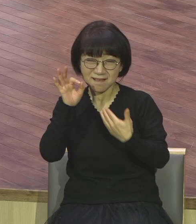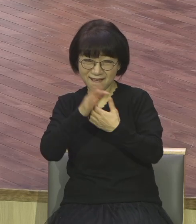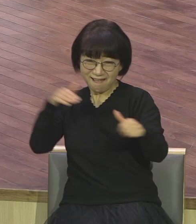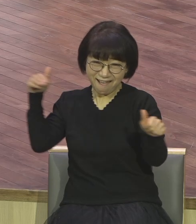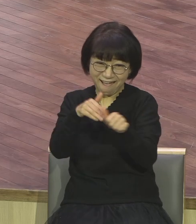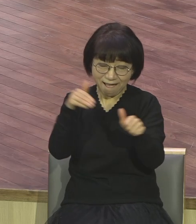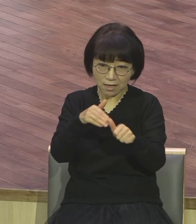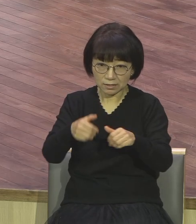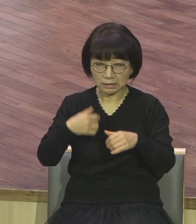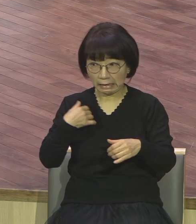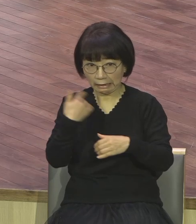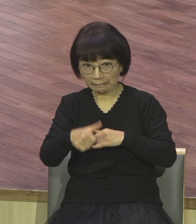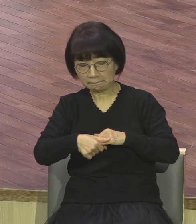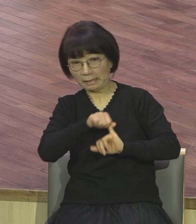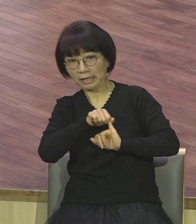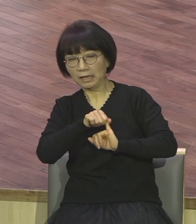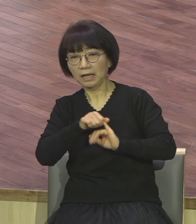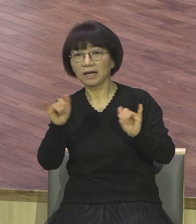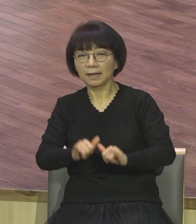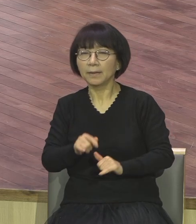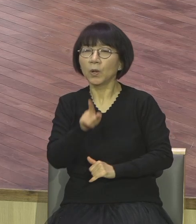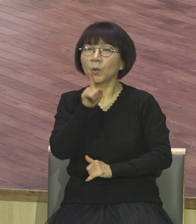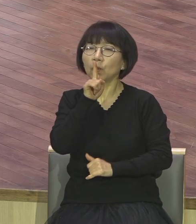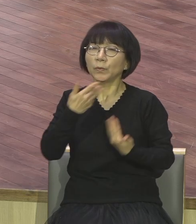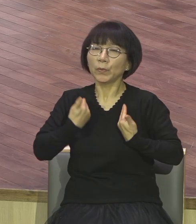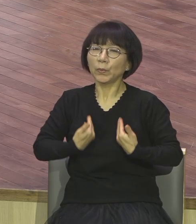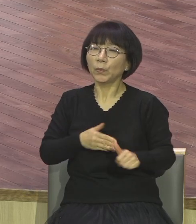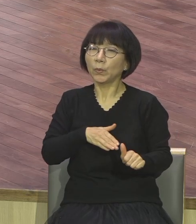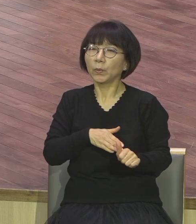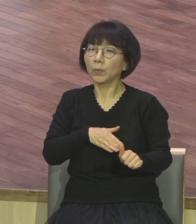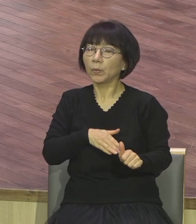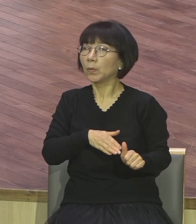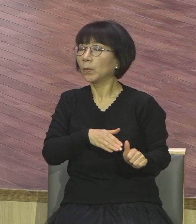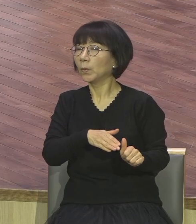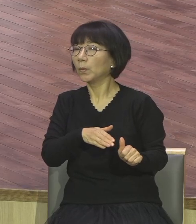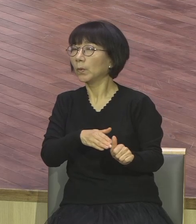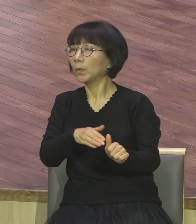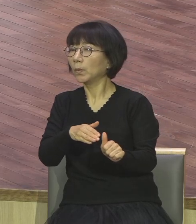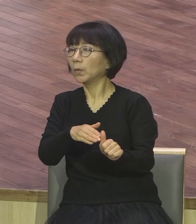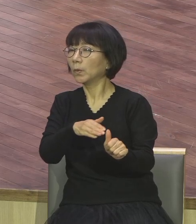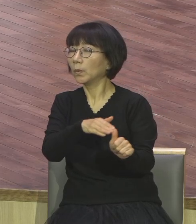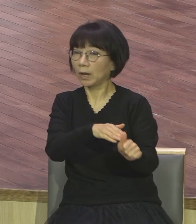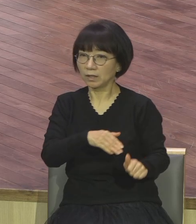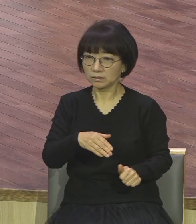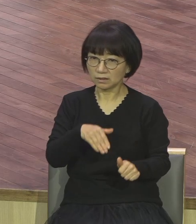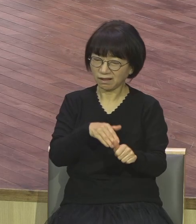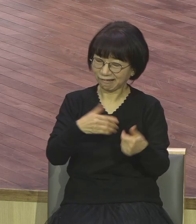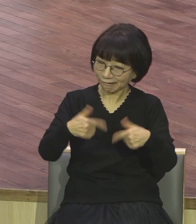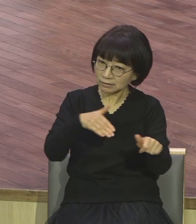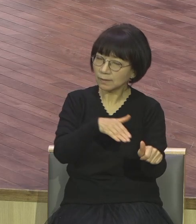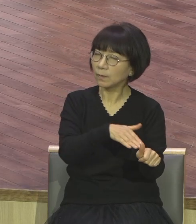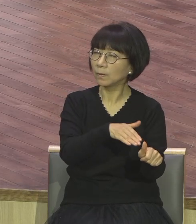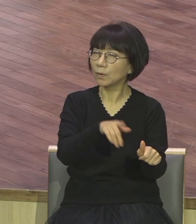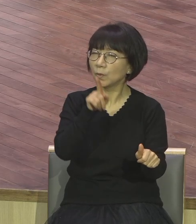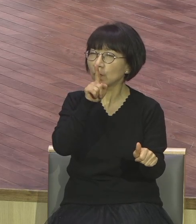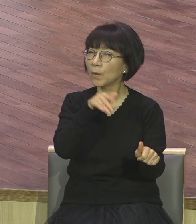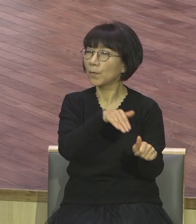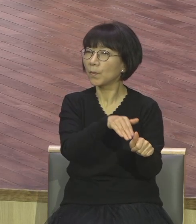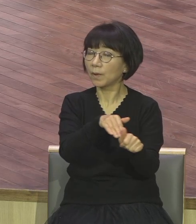정도로 계모하게 이 교회가 하나 되는 일에 이 교회가 헌당하는 일에 이 교회가 이